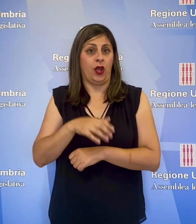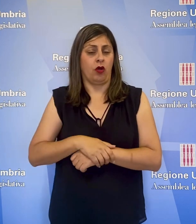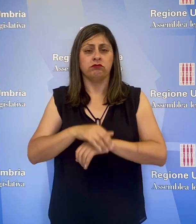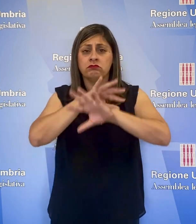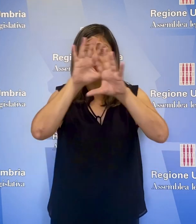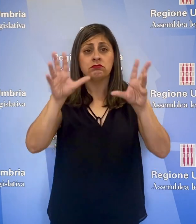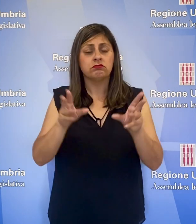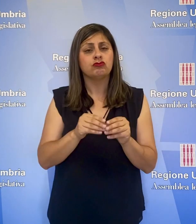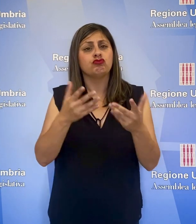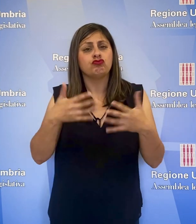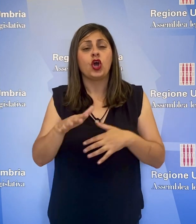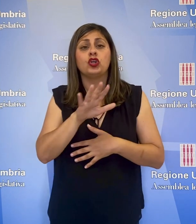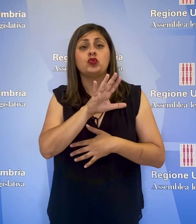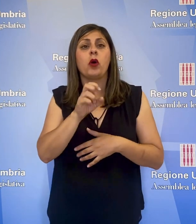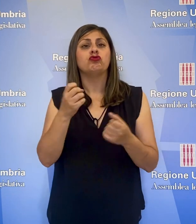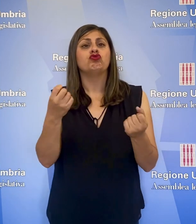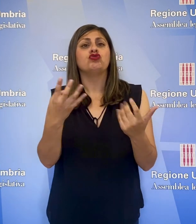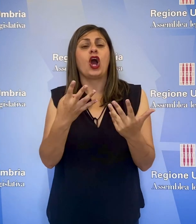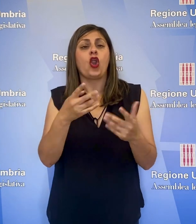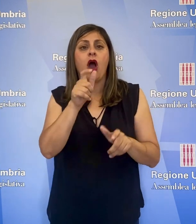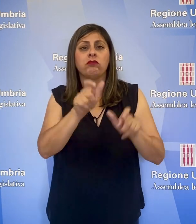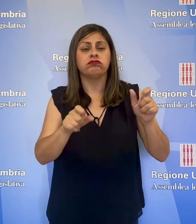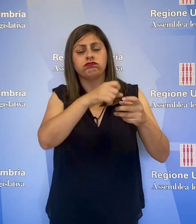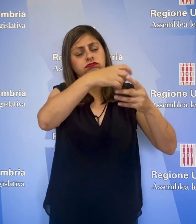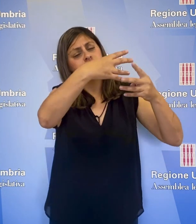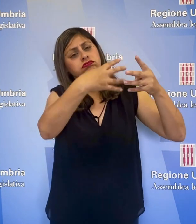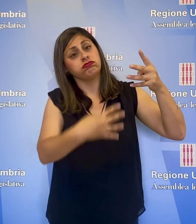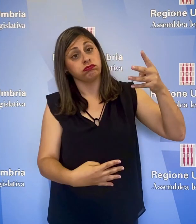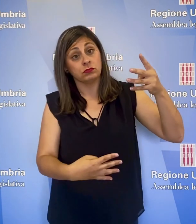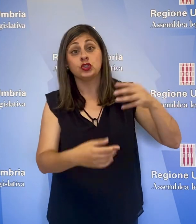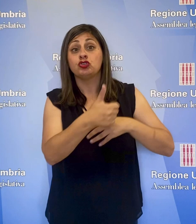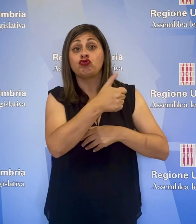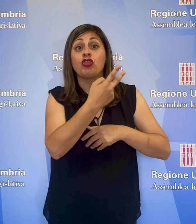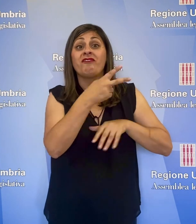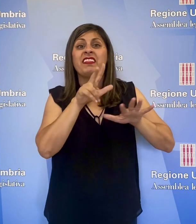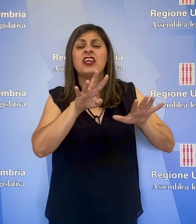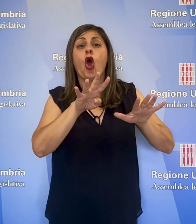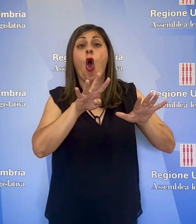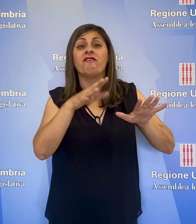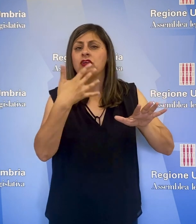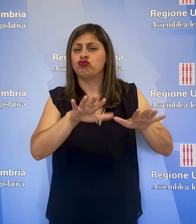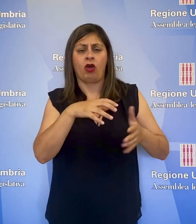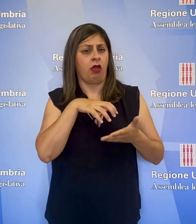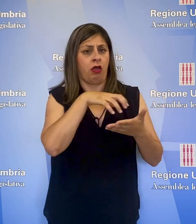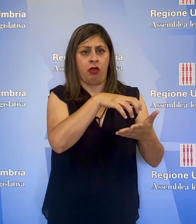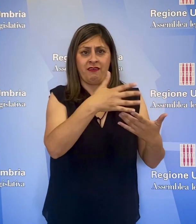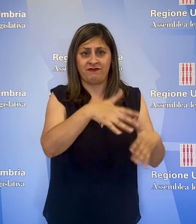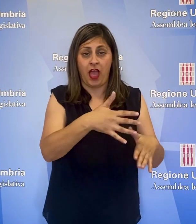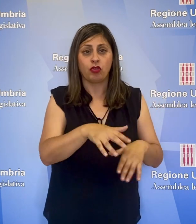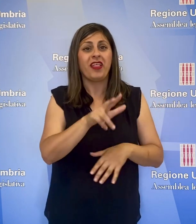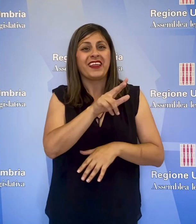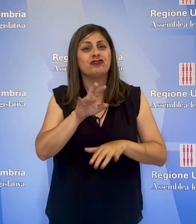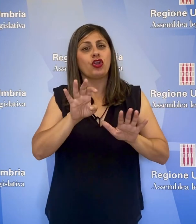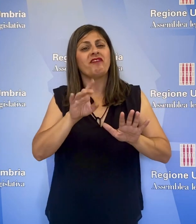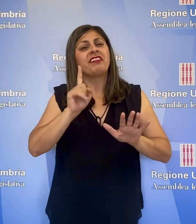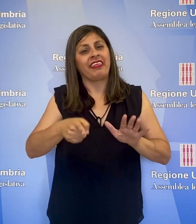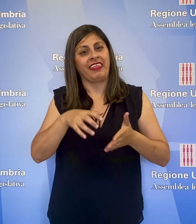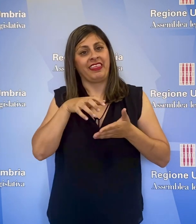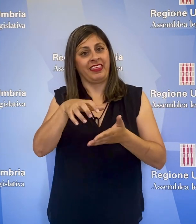519 i soggetti ammessi, di cui 129 finanziati e 390 da finanziare. Nel